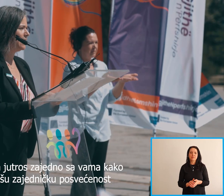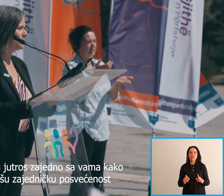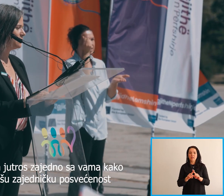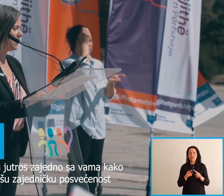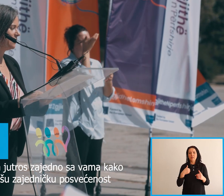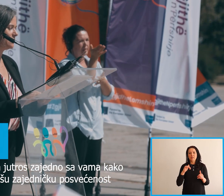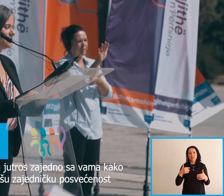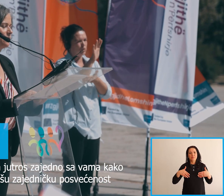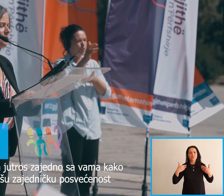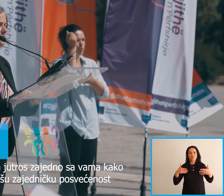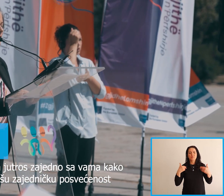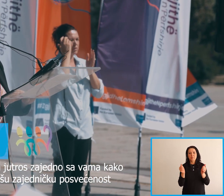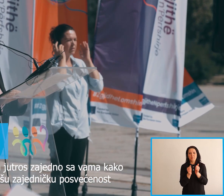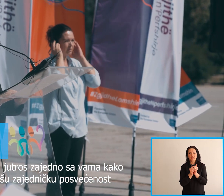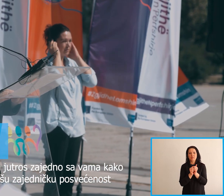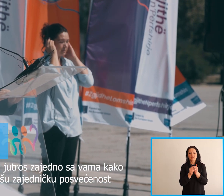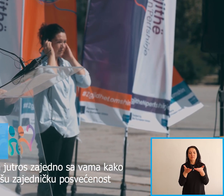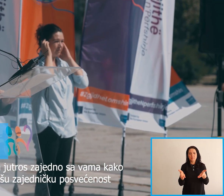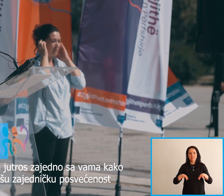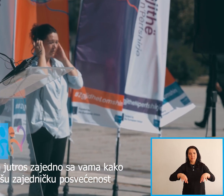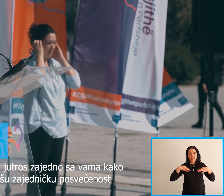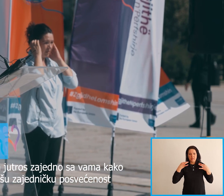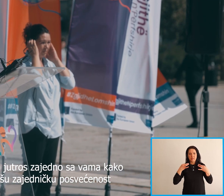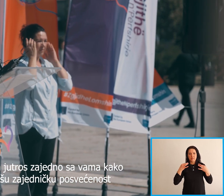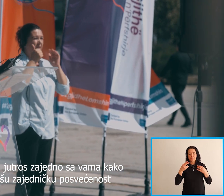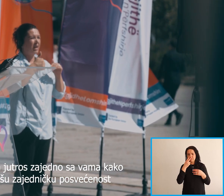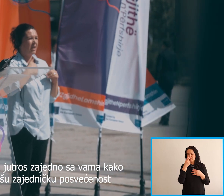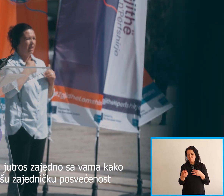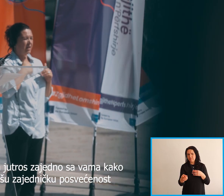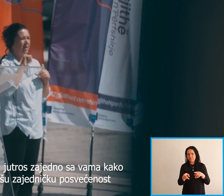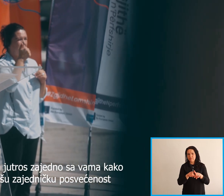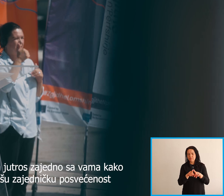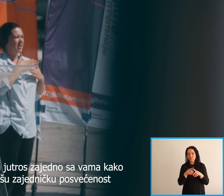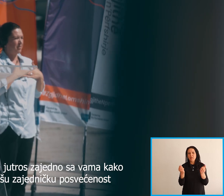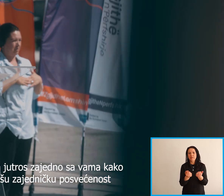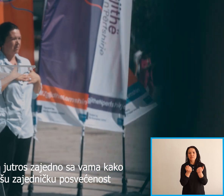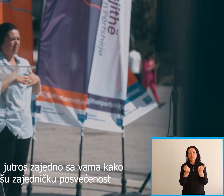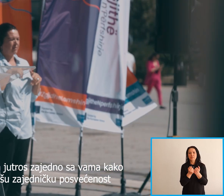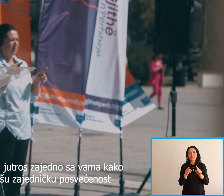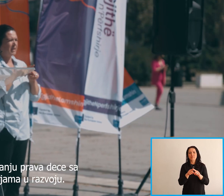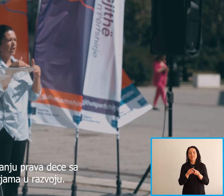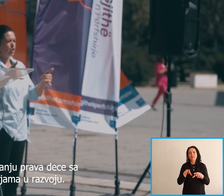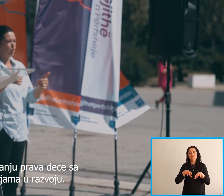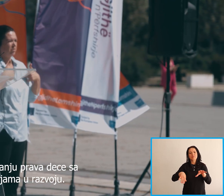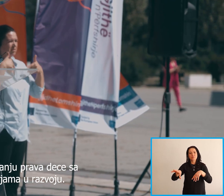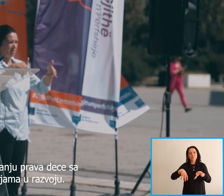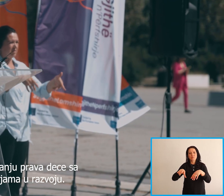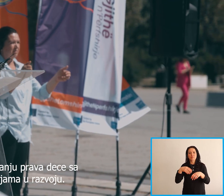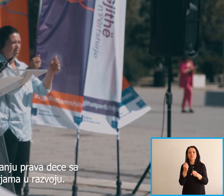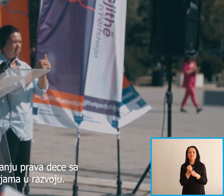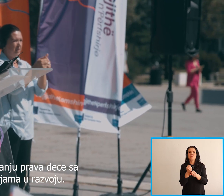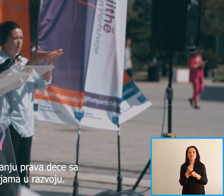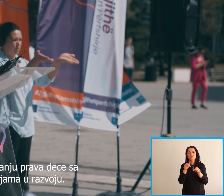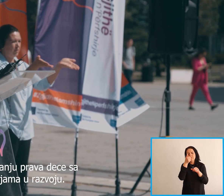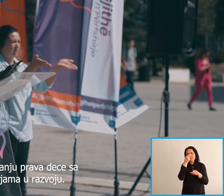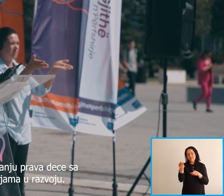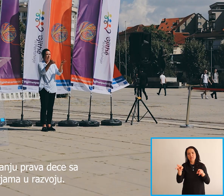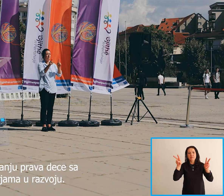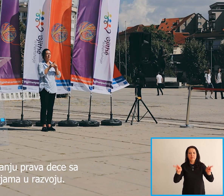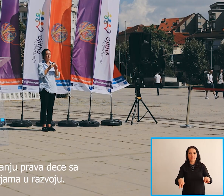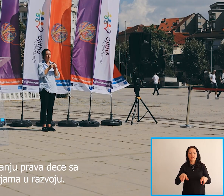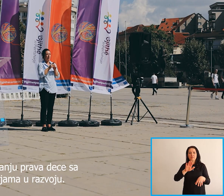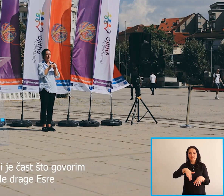I am delighted to be together with you this morning to affirm our collective commitment To promoting the rights of children with